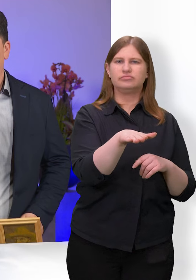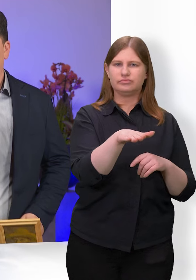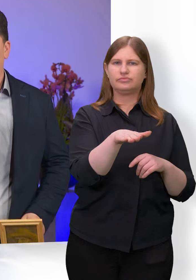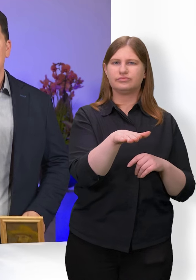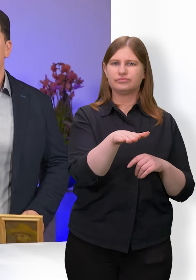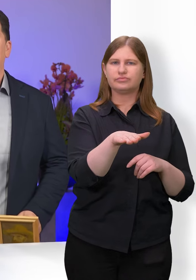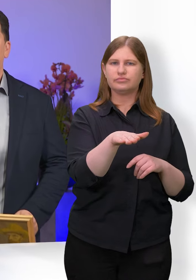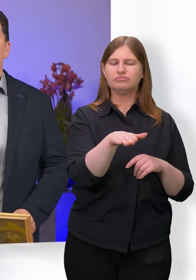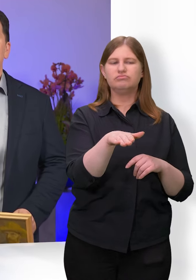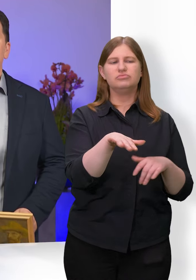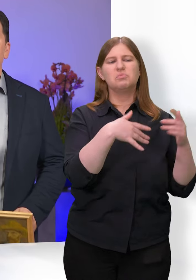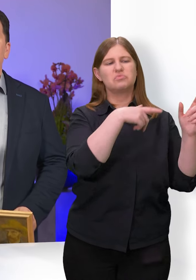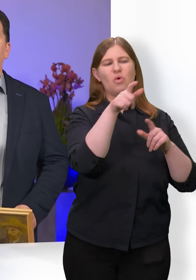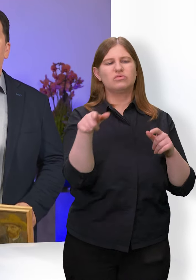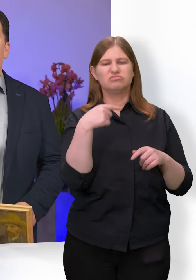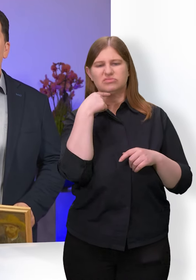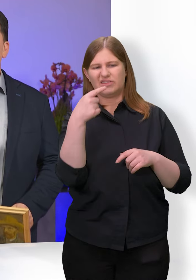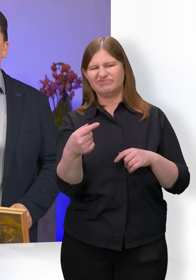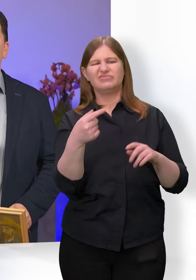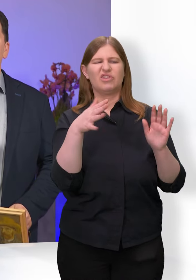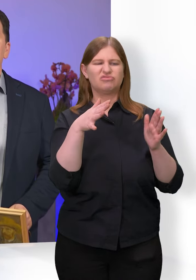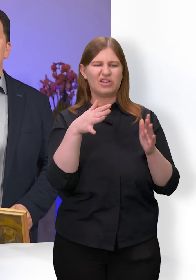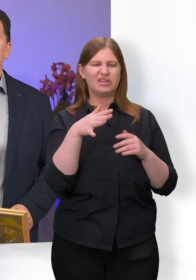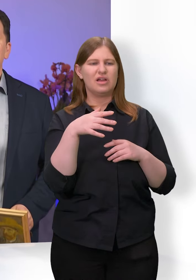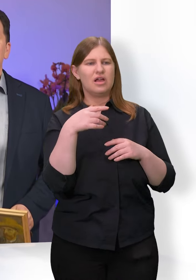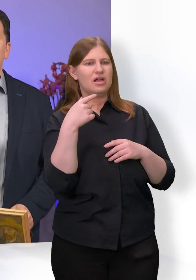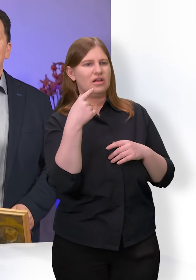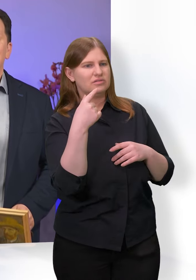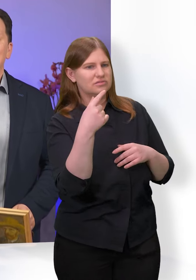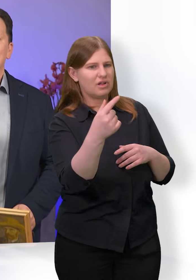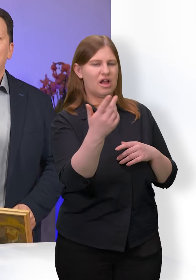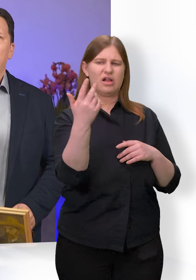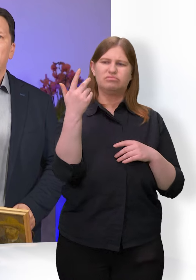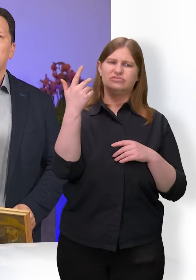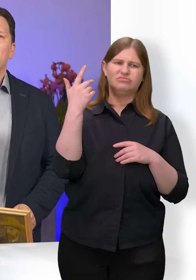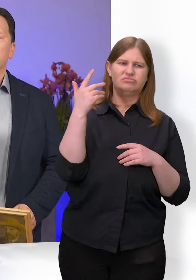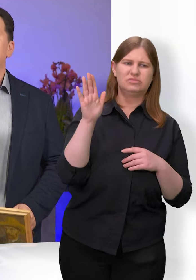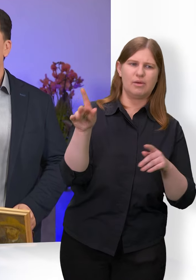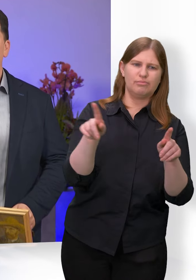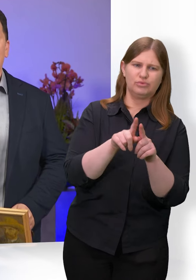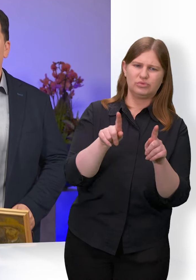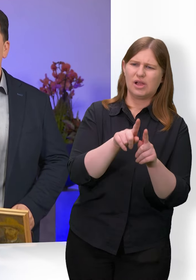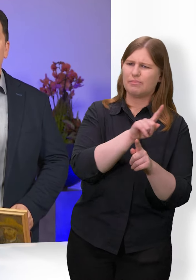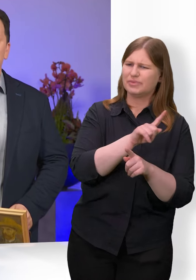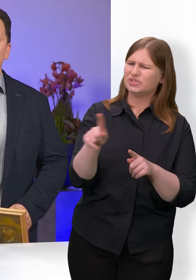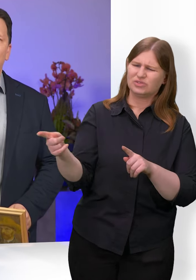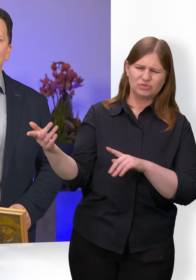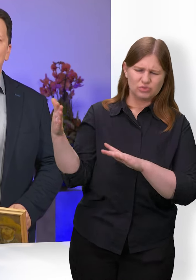Manche sagen, er habe sich an der Aufarbeitung des Lebenswerks seines bis zum Tod erfolglosen Bruders